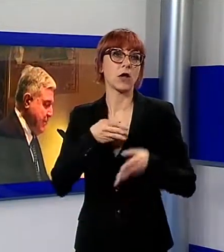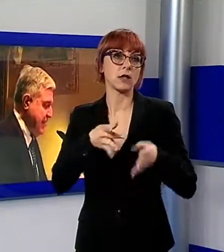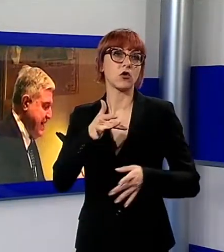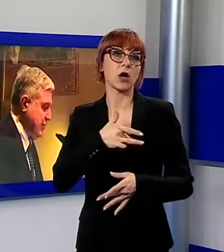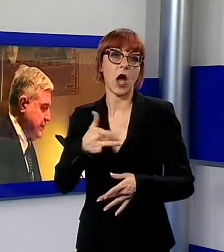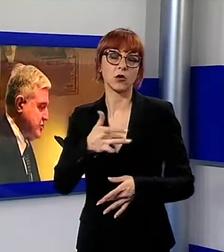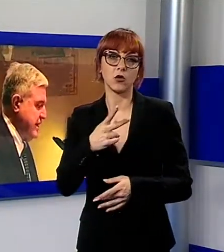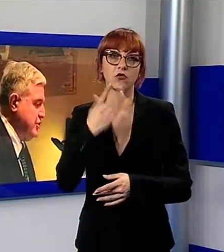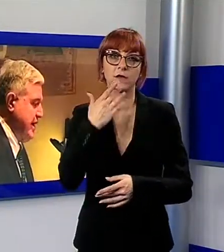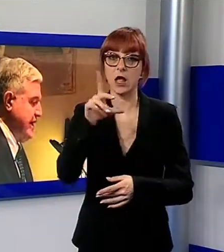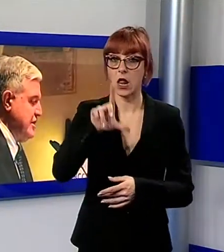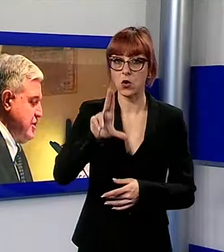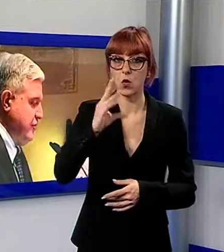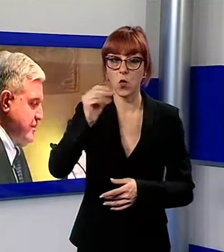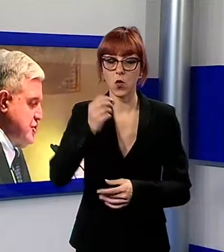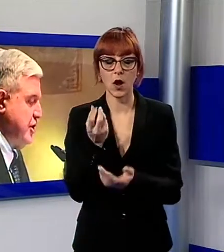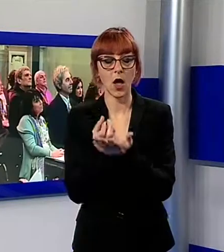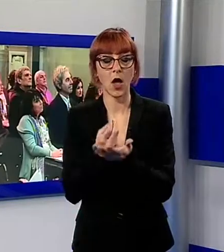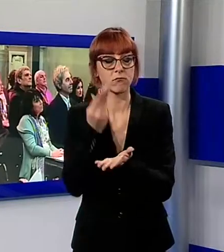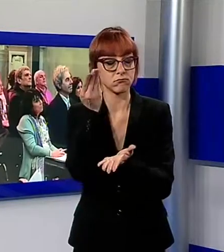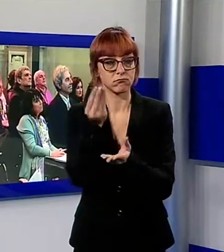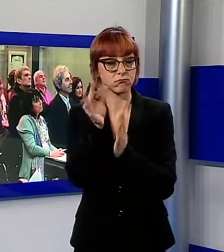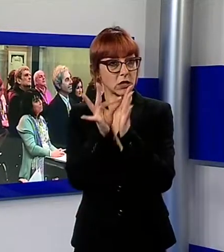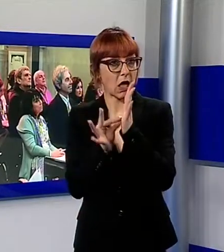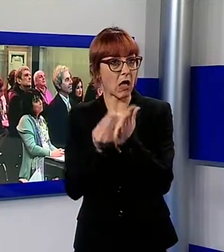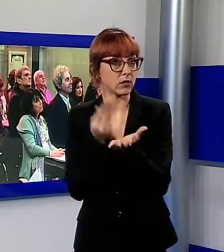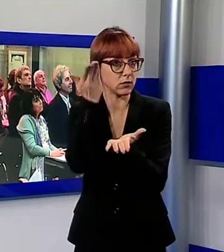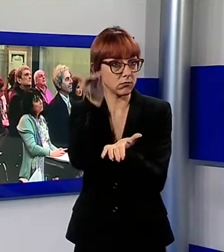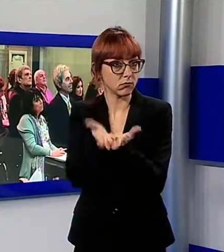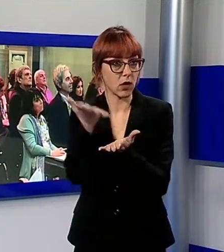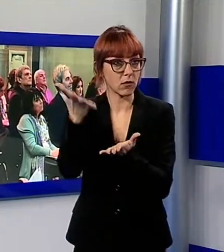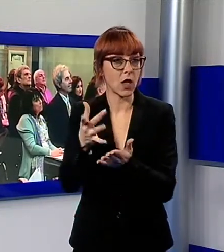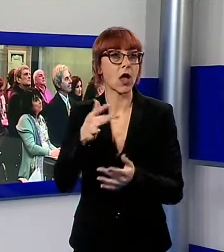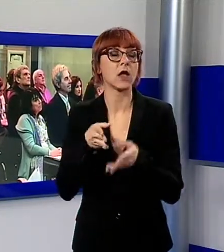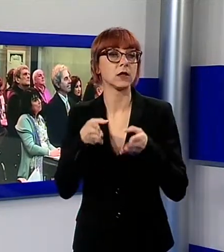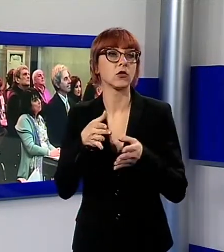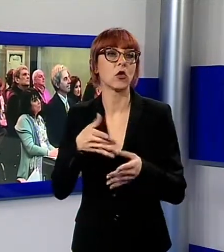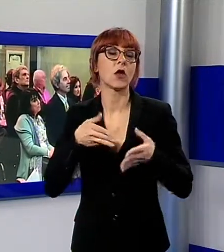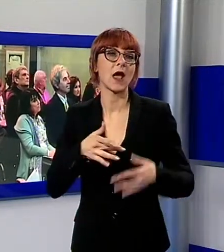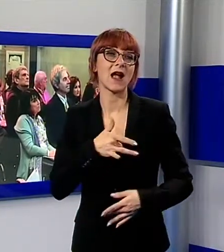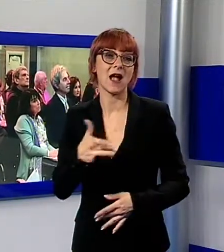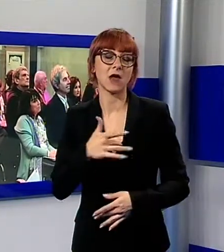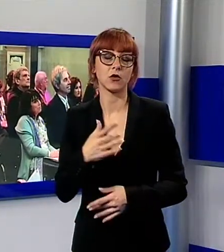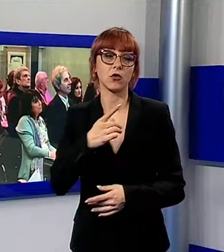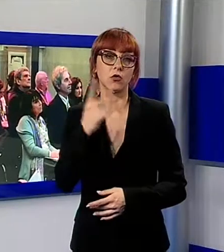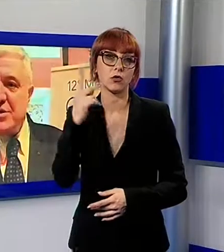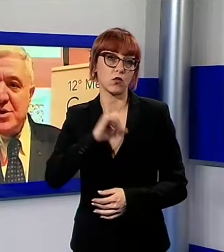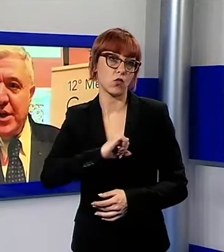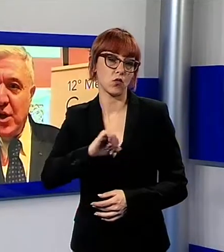Croce, ha presentato i dati di produttività assistenziale nella cardiologia lucchese. Sicuramente è una